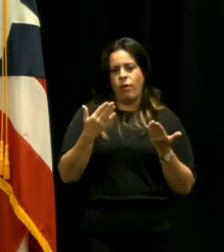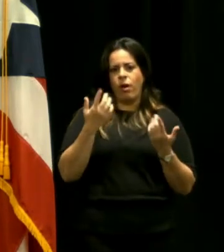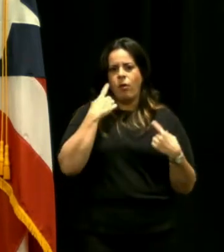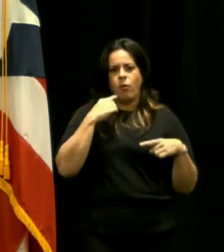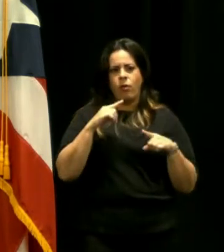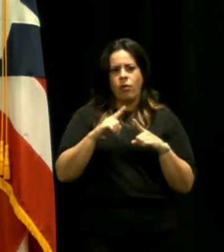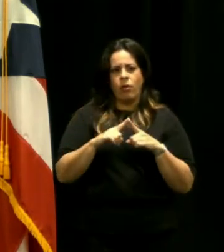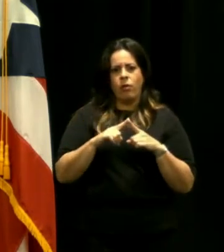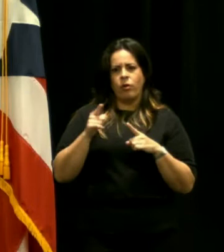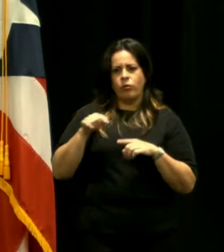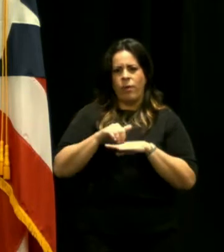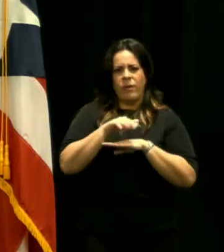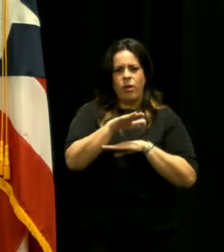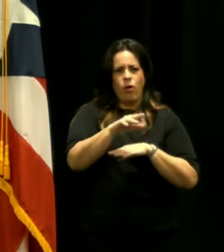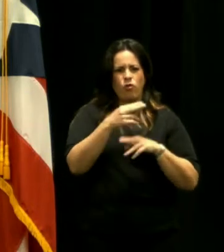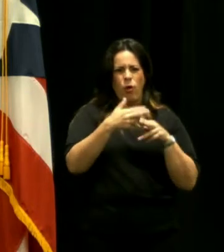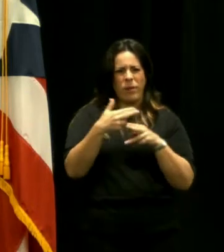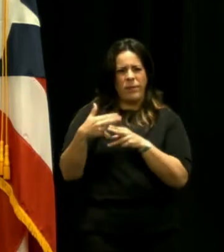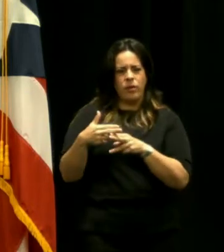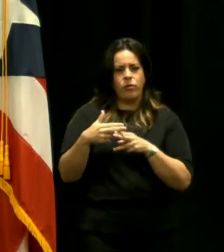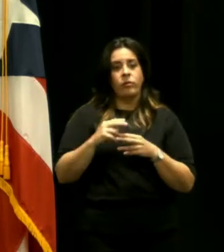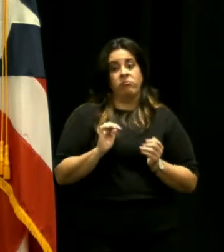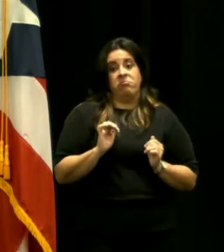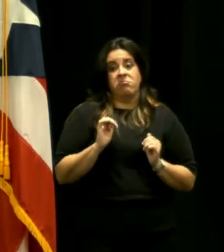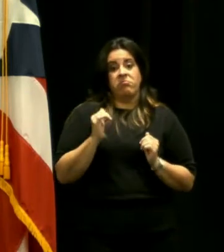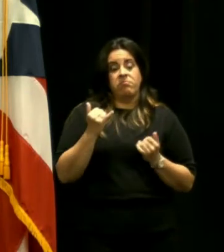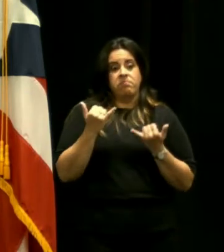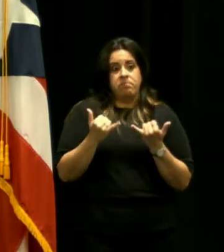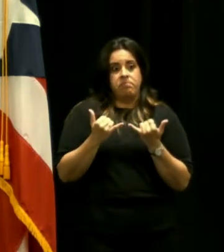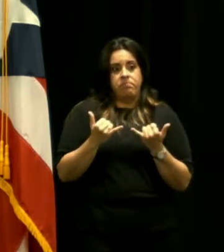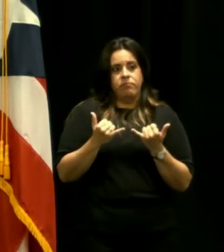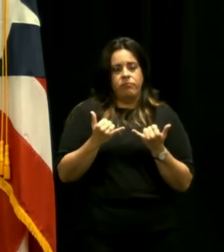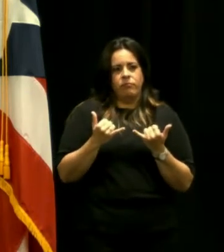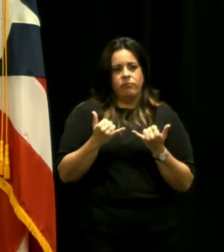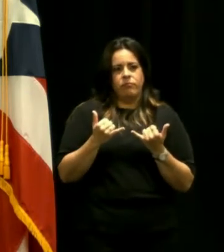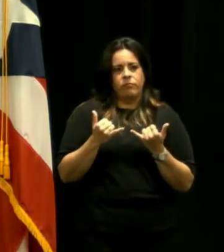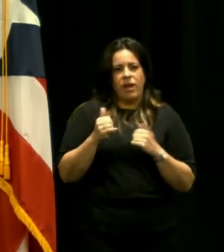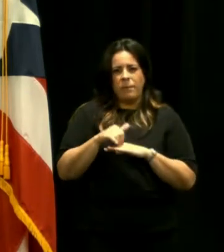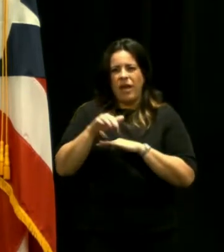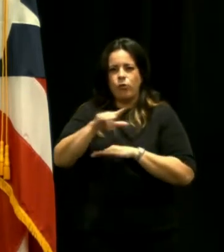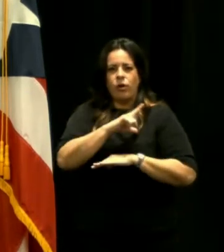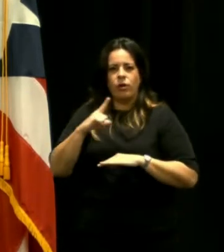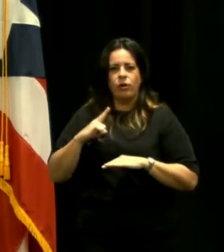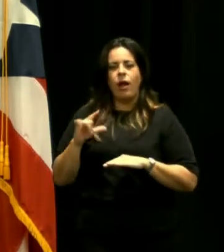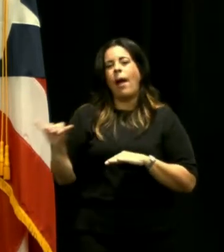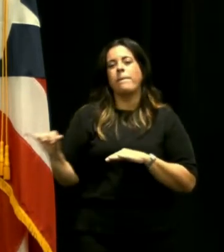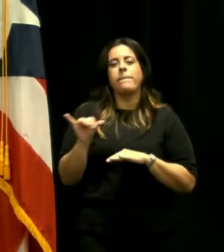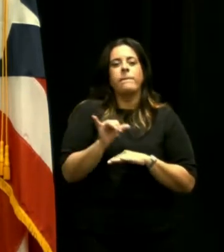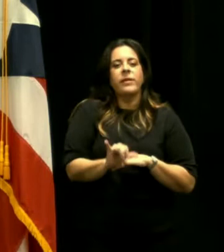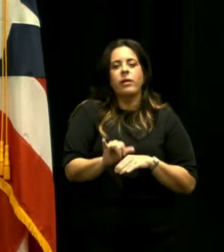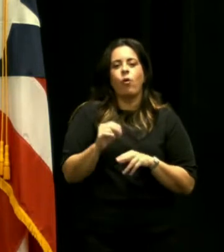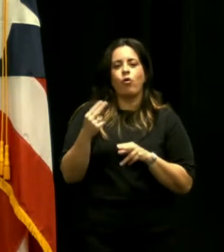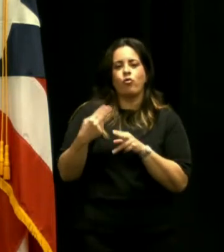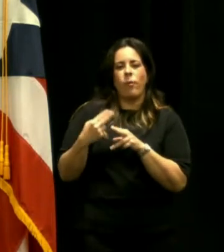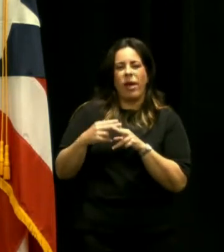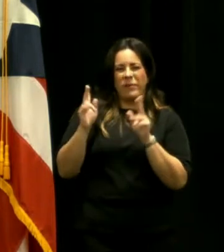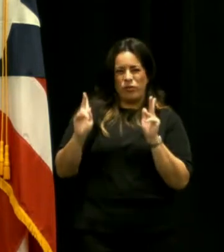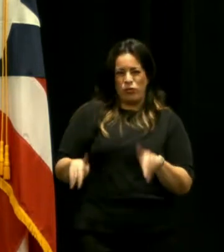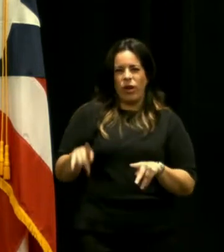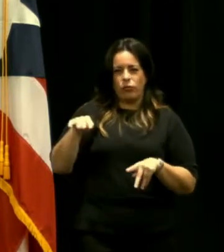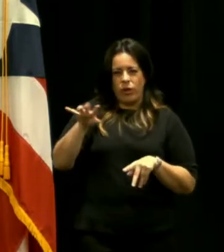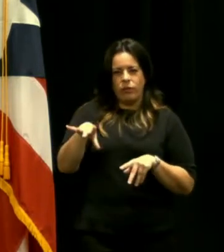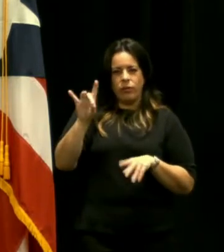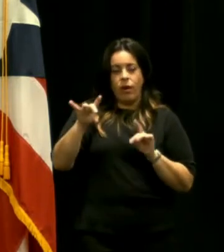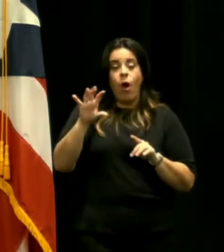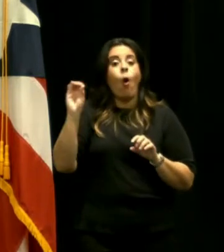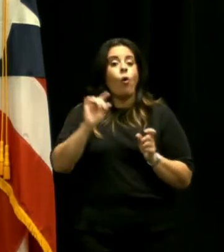candidatos que usted envió mi pregunta es si ahora el paso es enviarlo a la legislatura con los mismos candidatos usted cambia a los